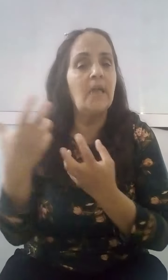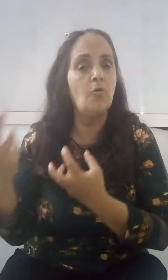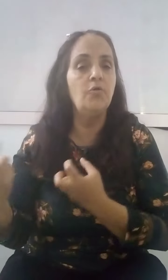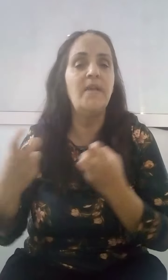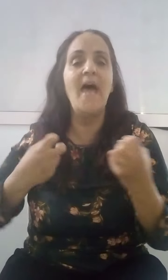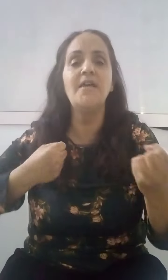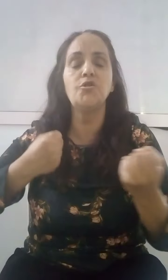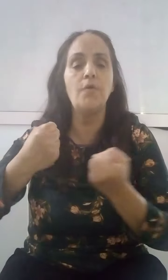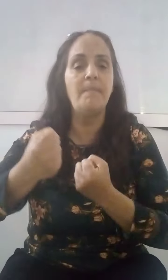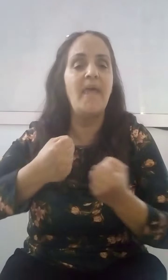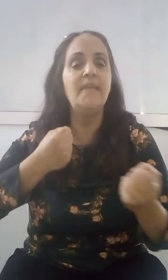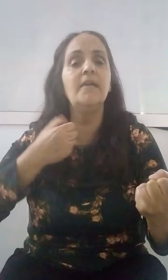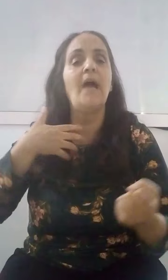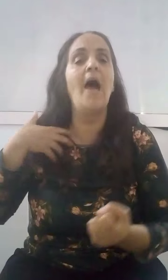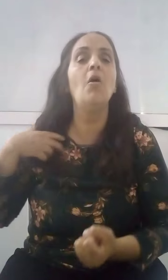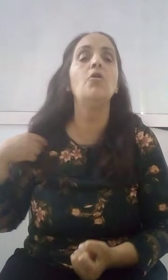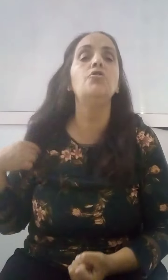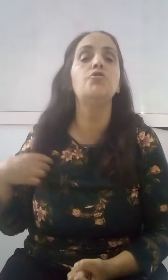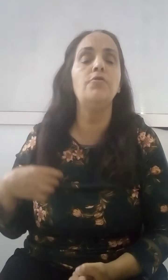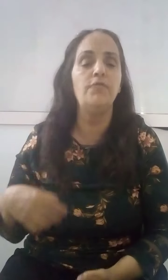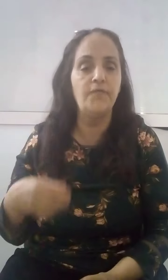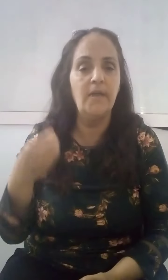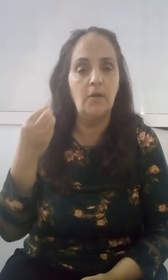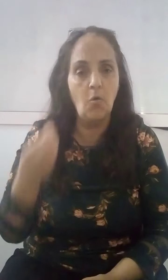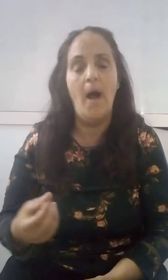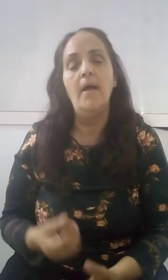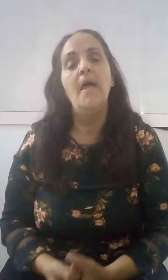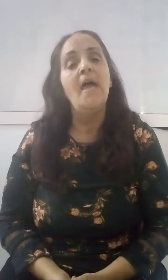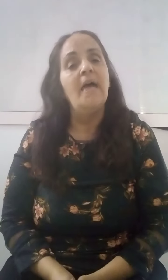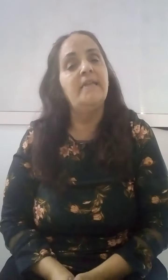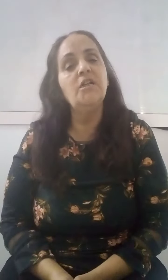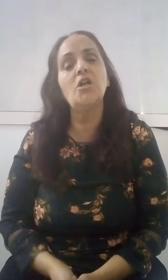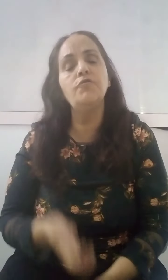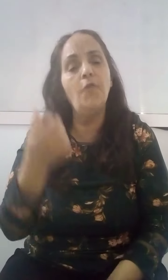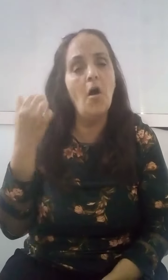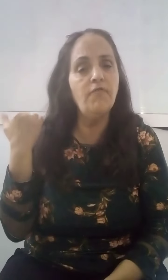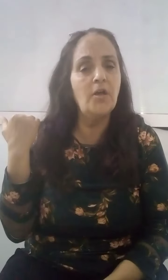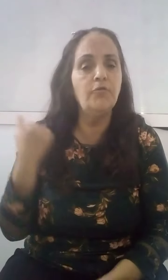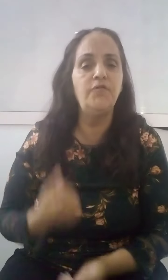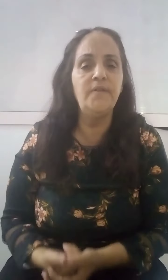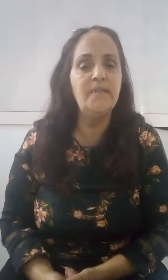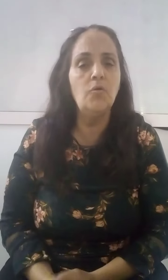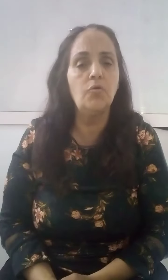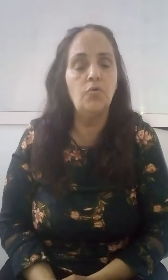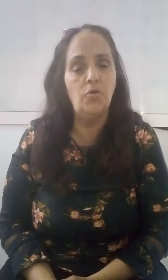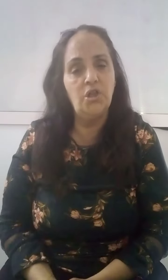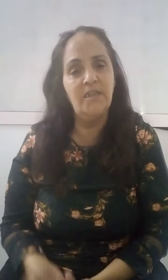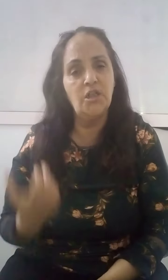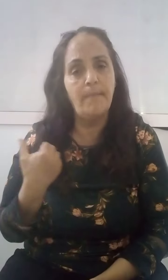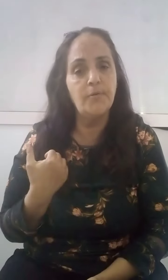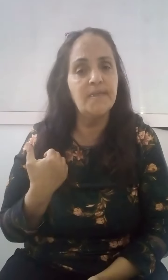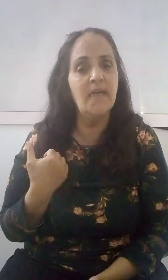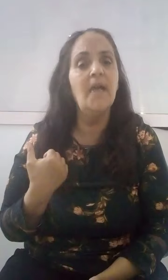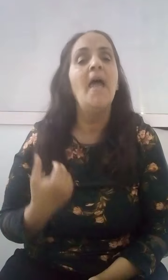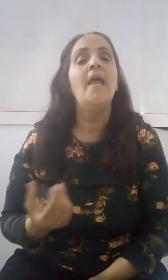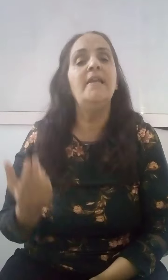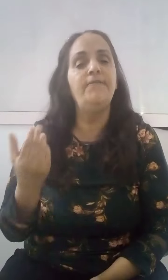افرنتي. هيا تخارضين دیشا ليت عشانت تكون تخارضًا لديه